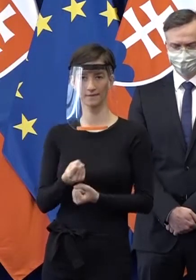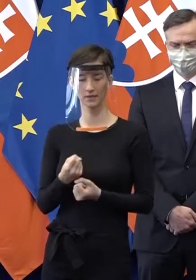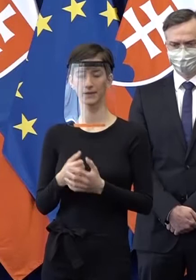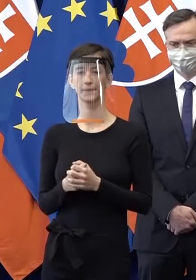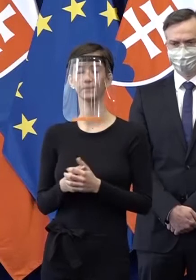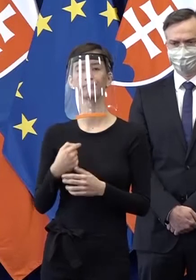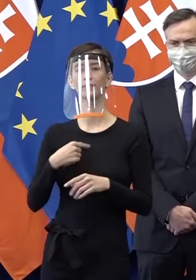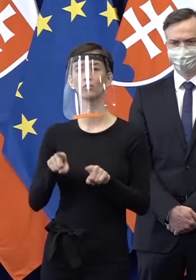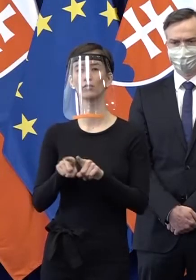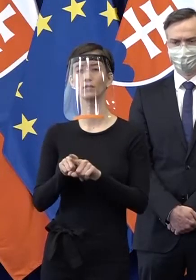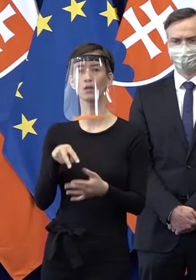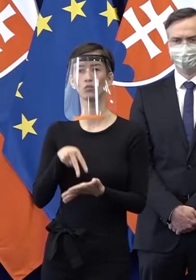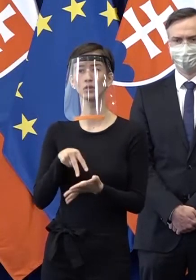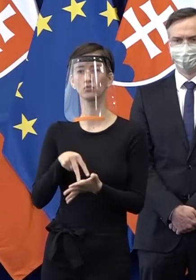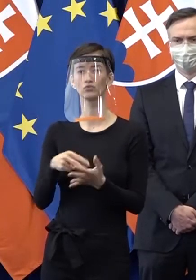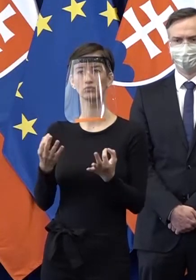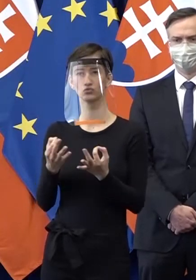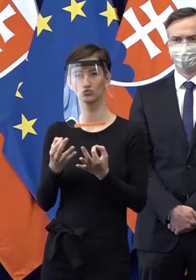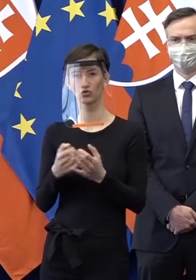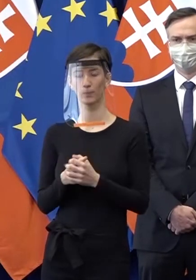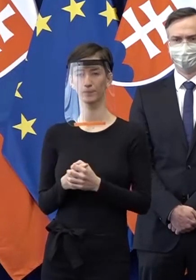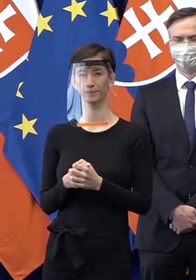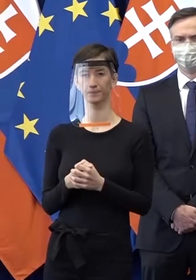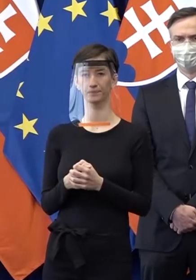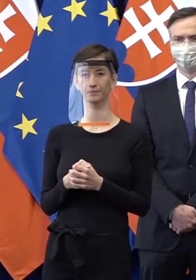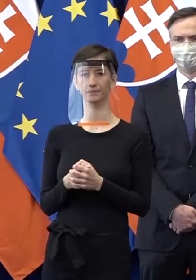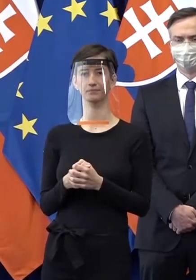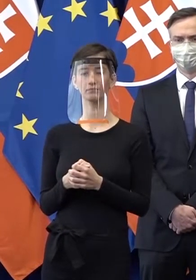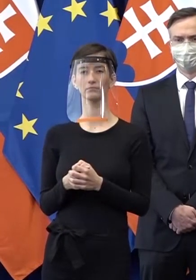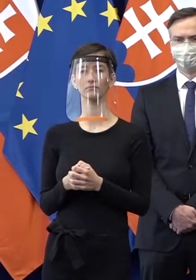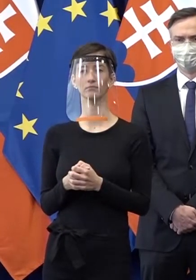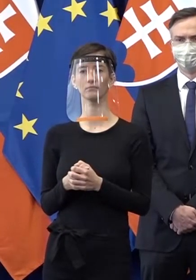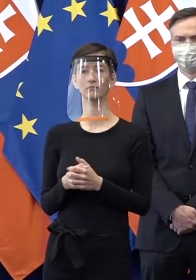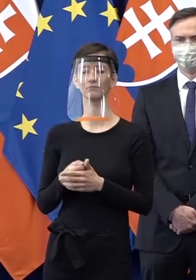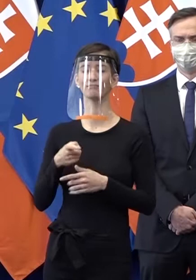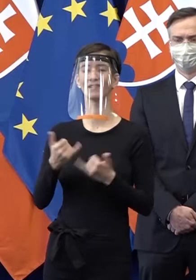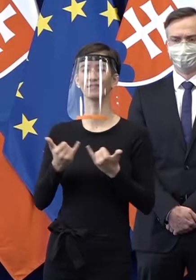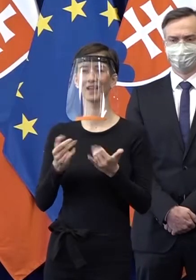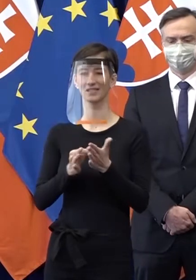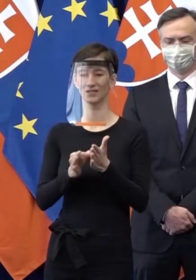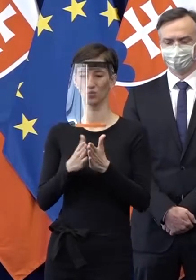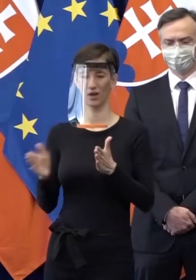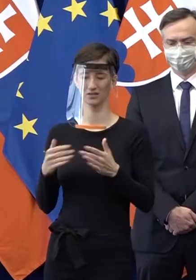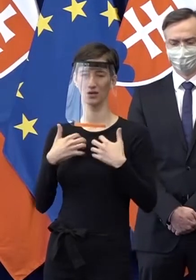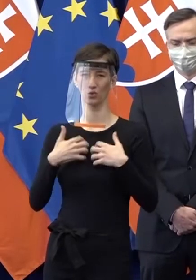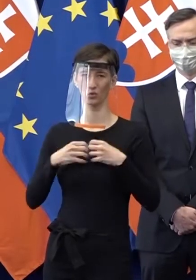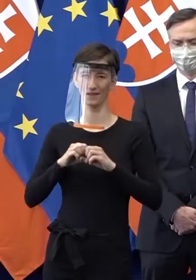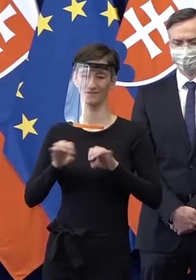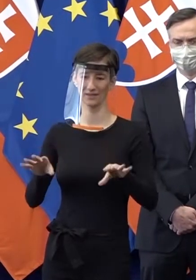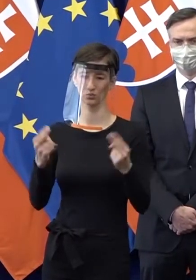teší, že po tom, čo sa zdá, že ten boj s koronavírusom by sme mohli